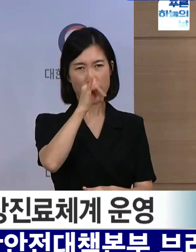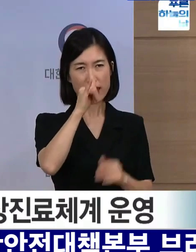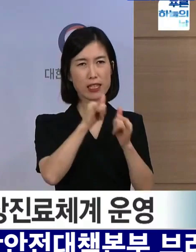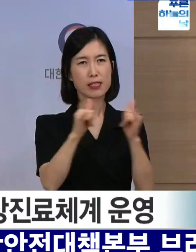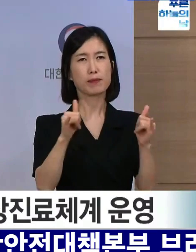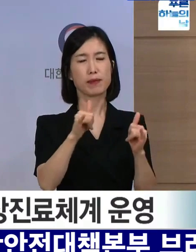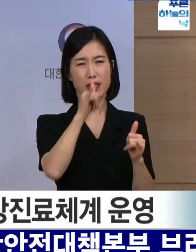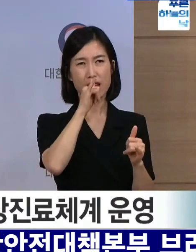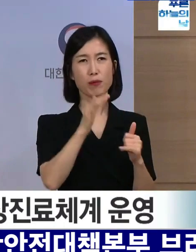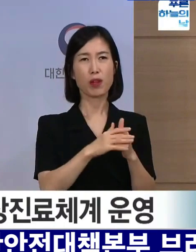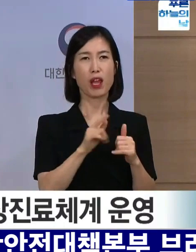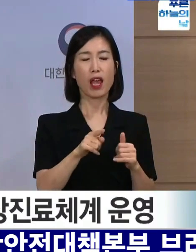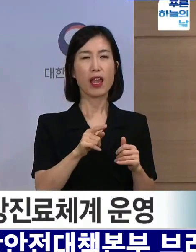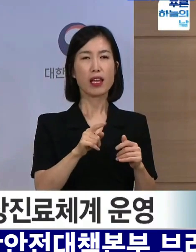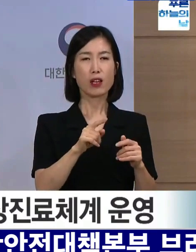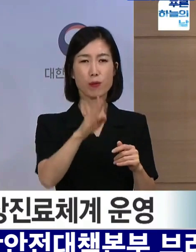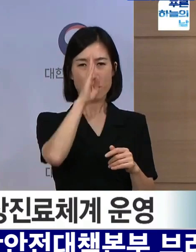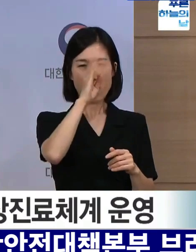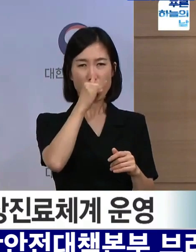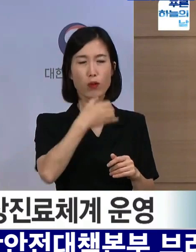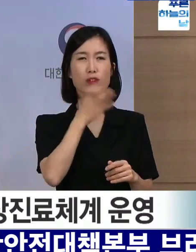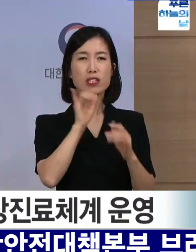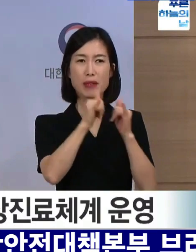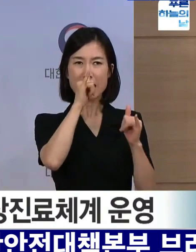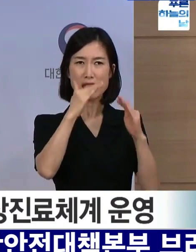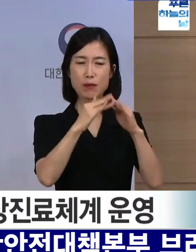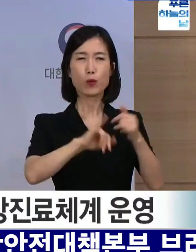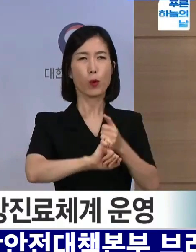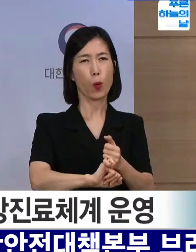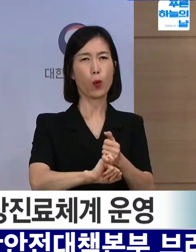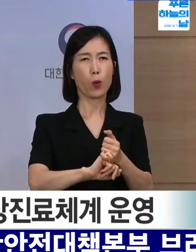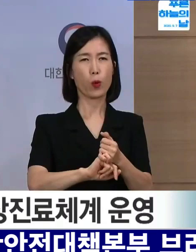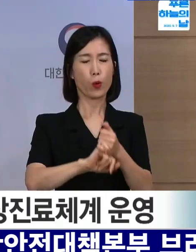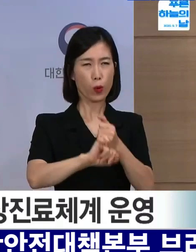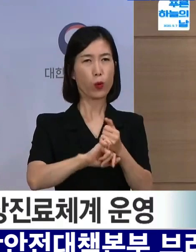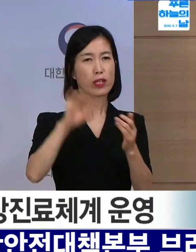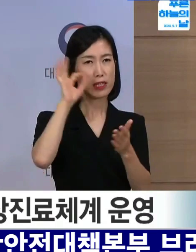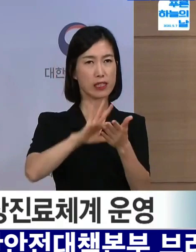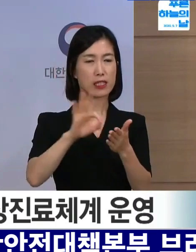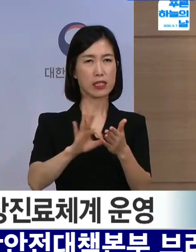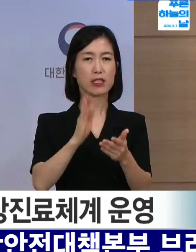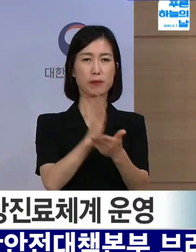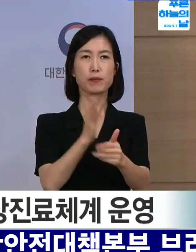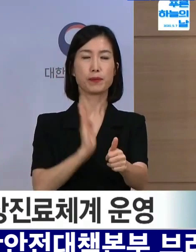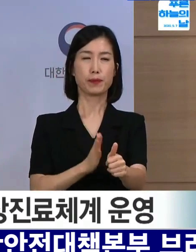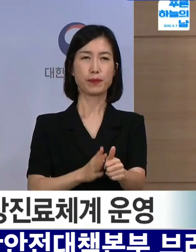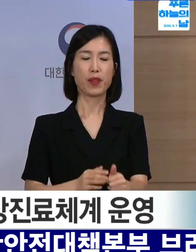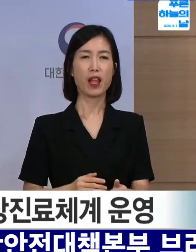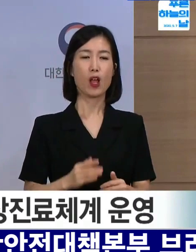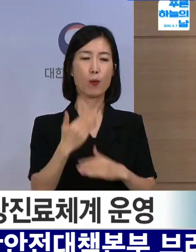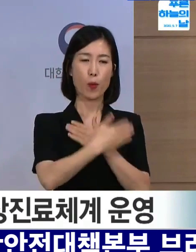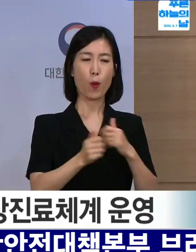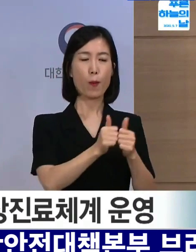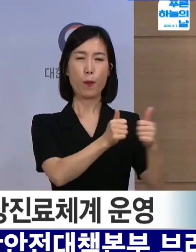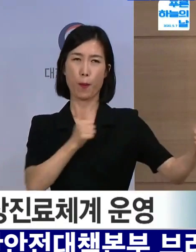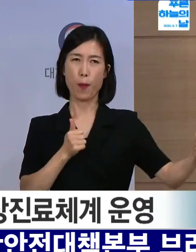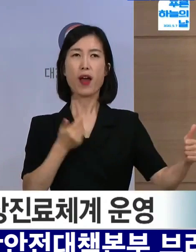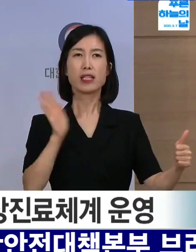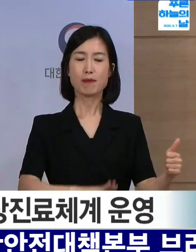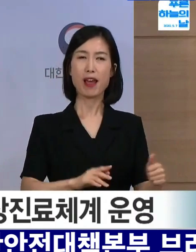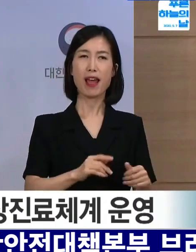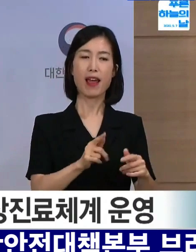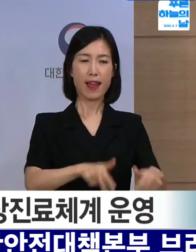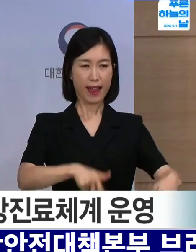가정은 이러한 조치가 꼭 필요하다는 점을 유념해 주시기 바랍니다. 거리는 멀어도 화상통화나